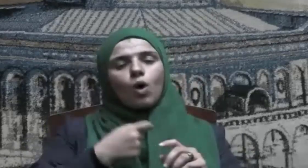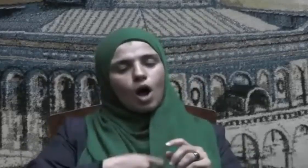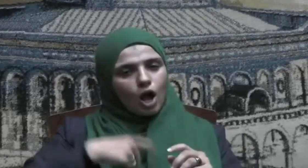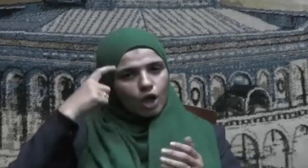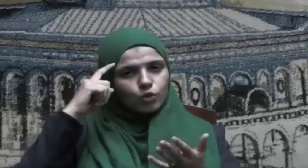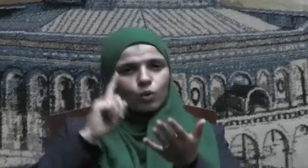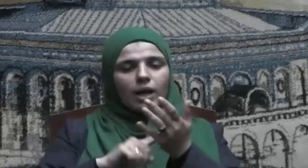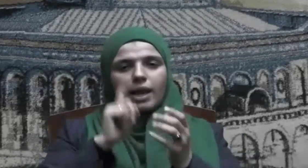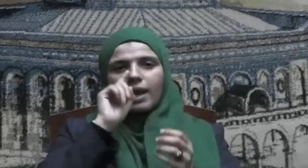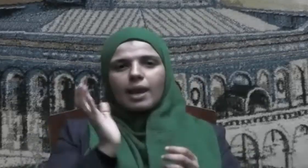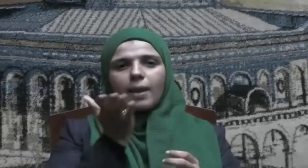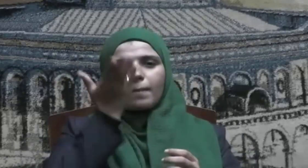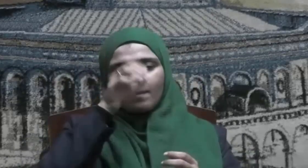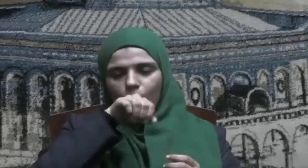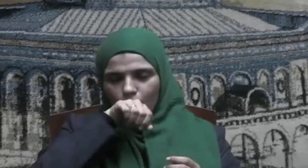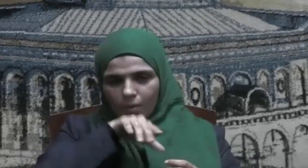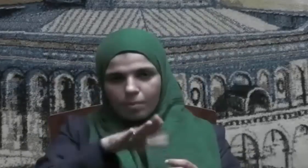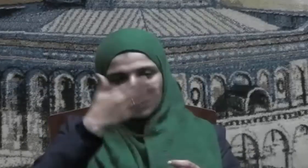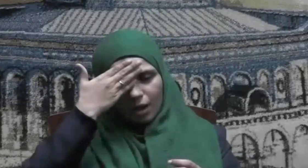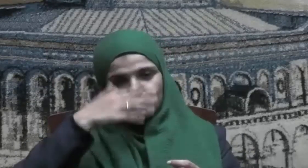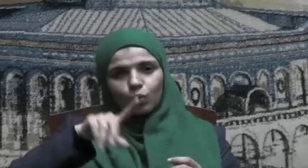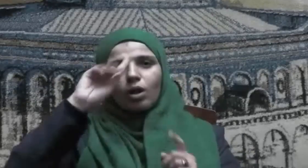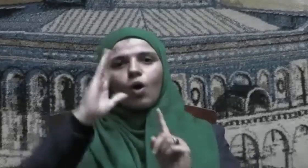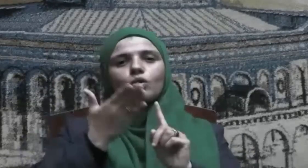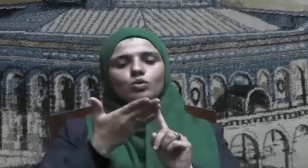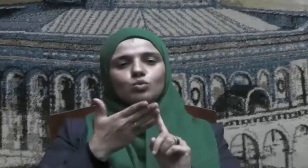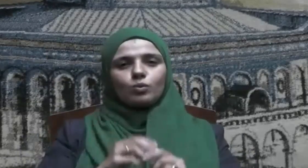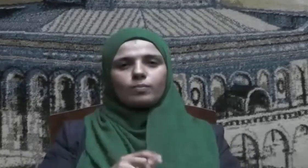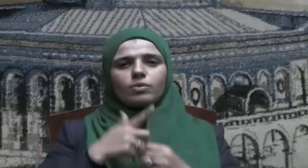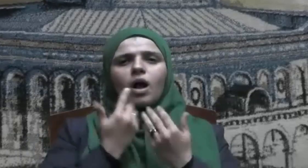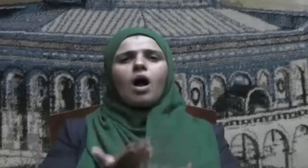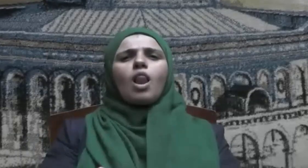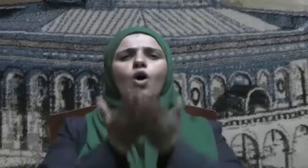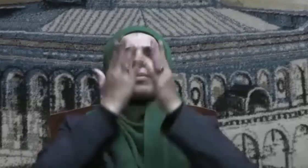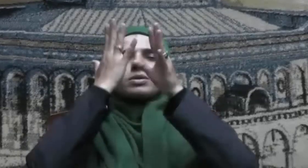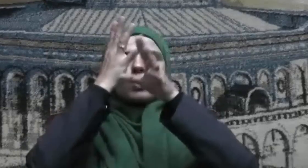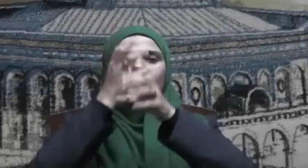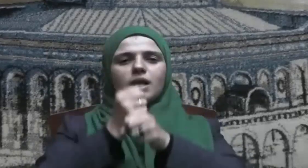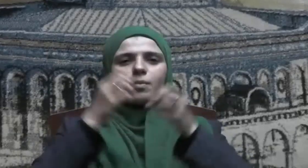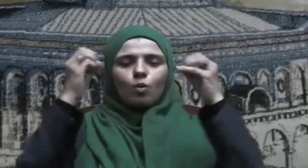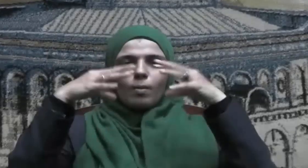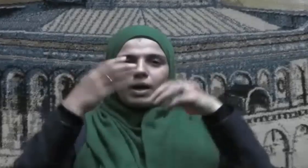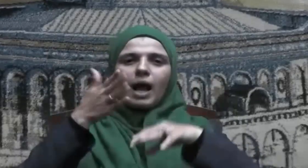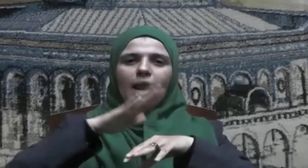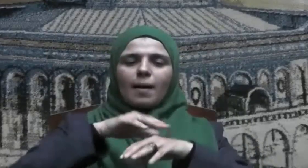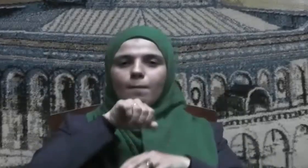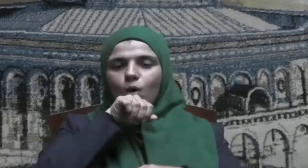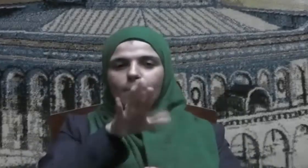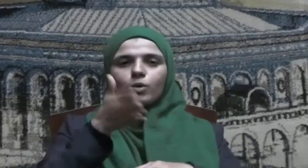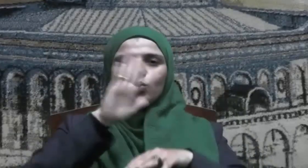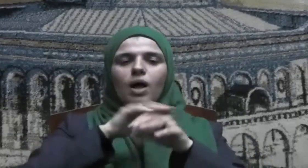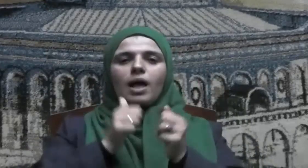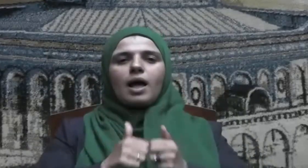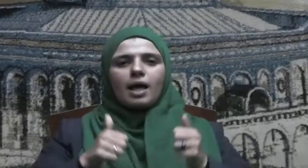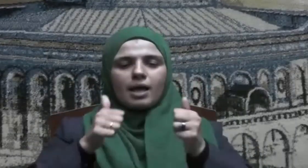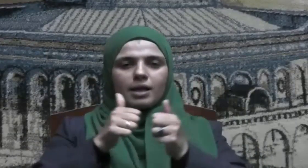سيدنا محمدًا عبده ورسول اللهم صلِّ وسلِّم وبارك عليه وعلى آله